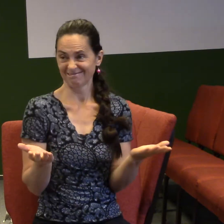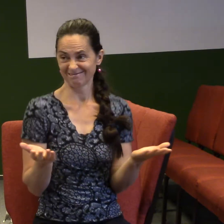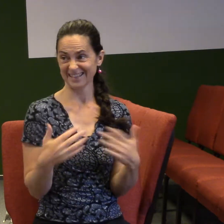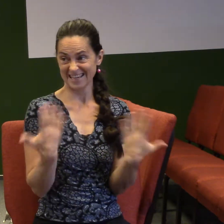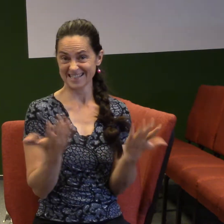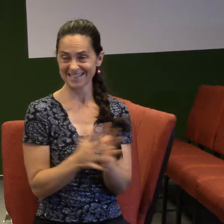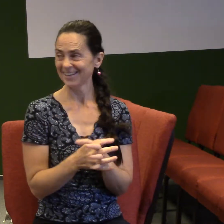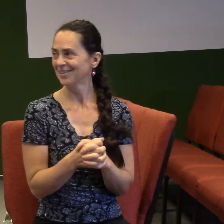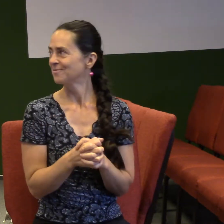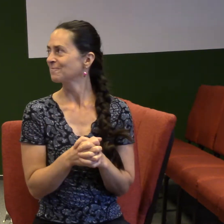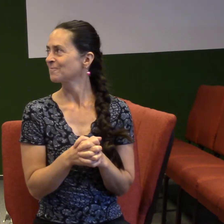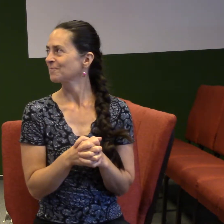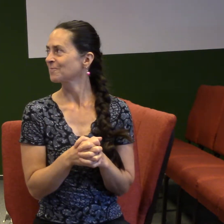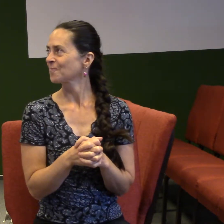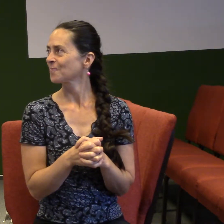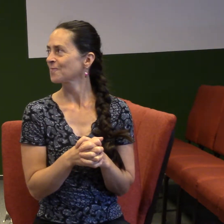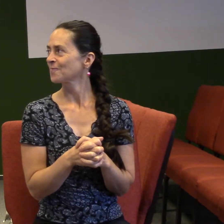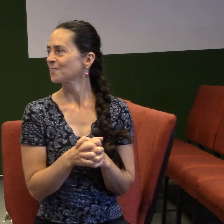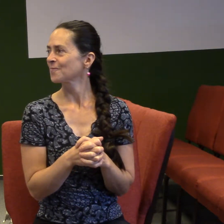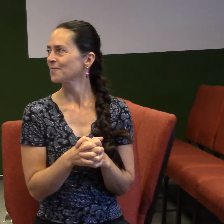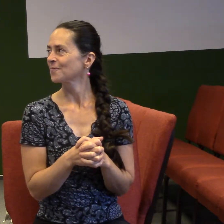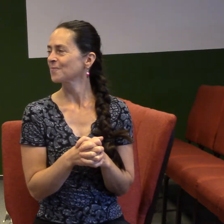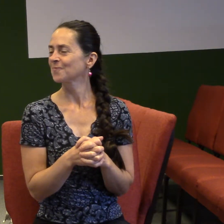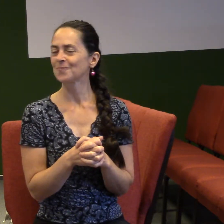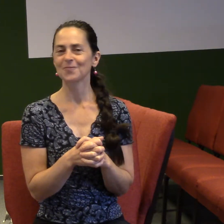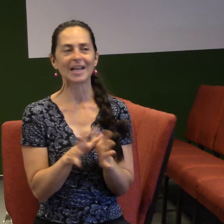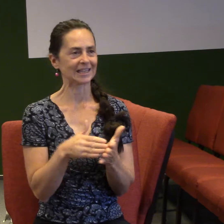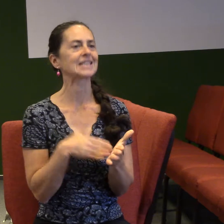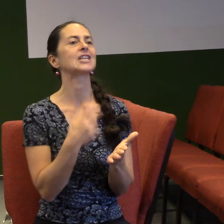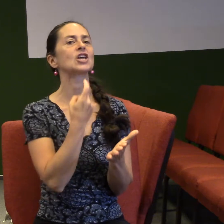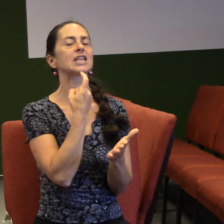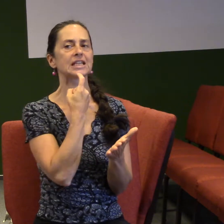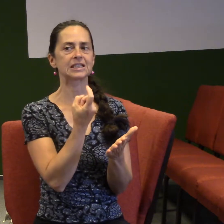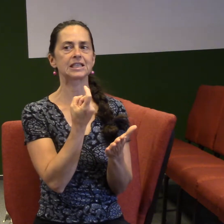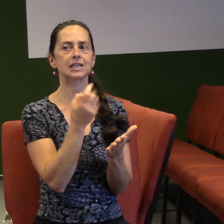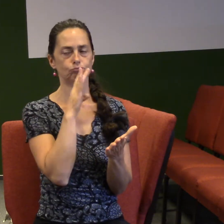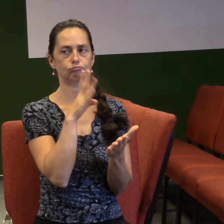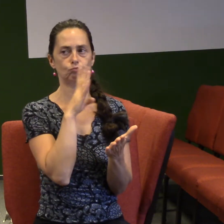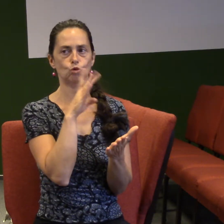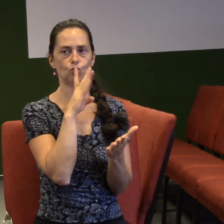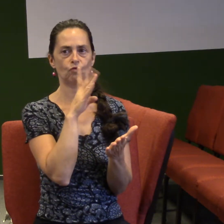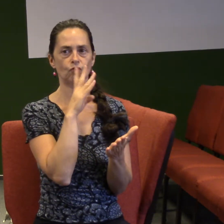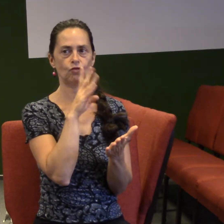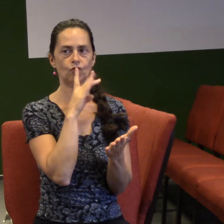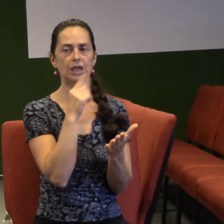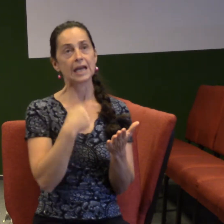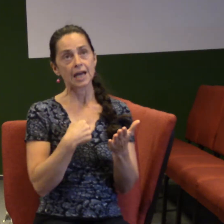Já vlastně na začátek vám chci říct, že mám takové období teďkom za sebou